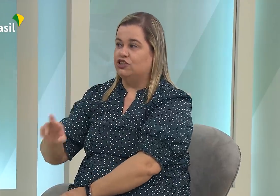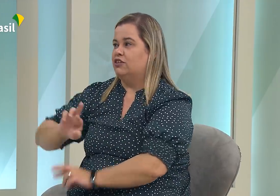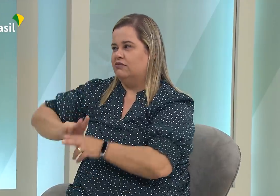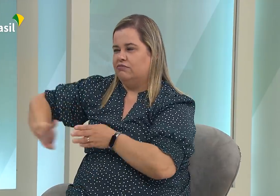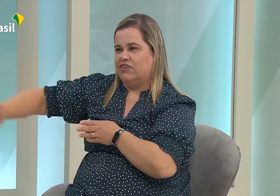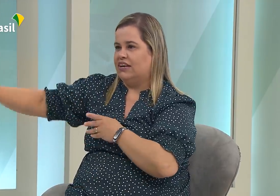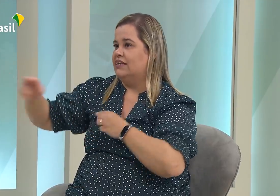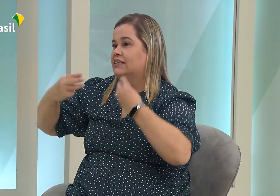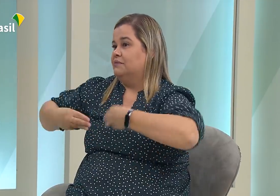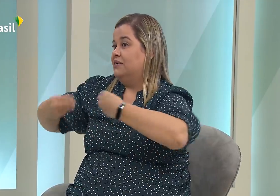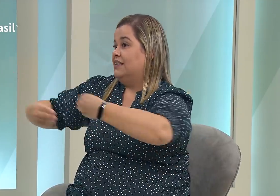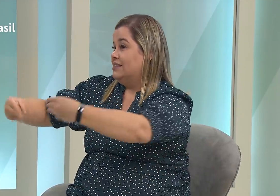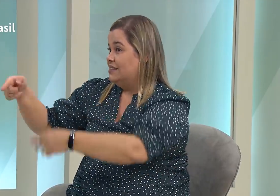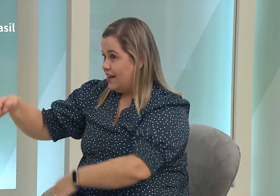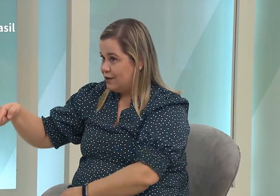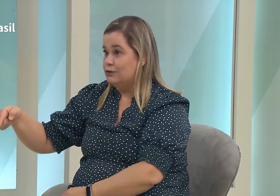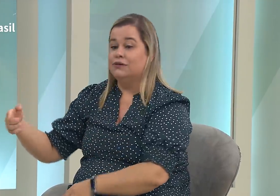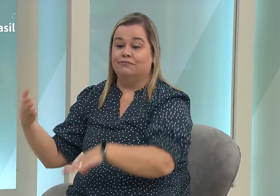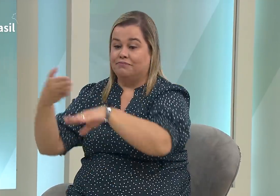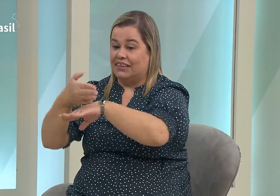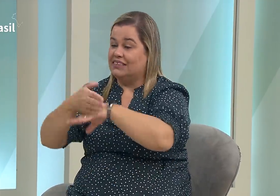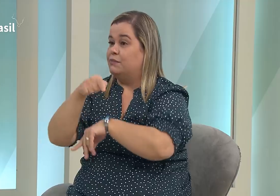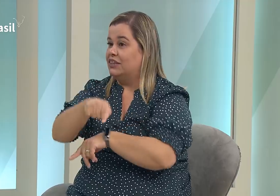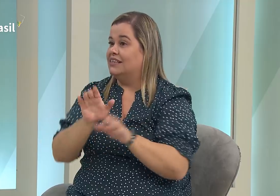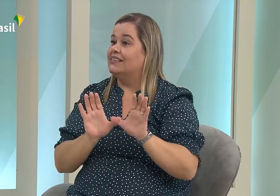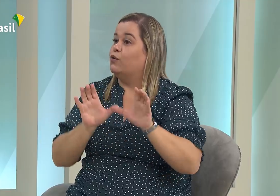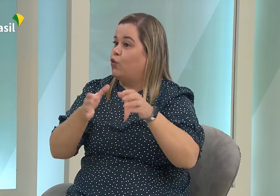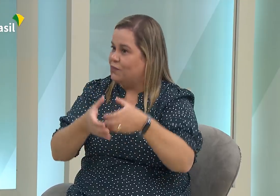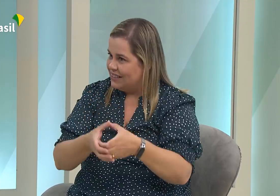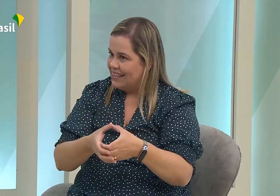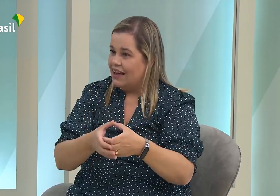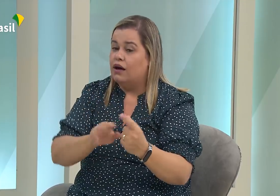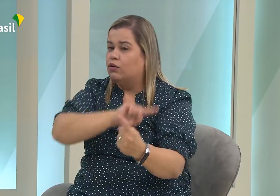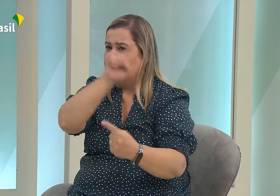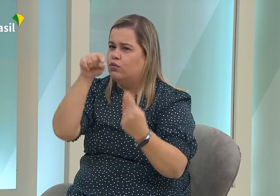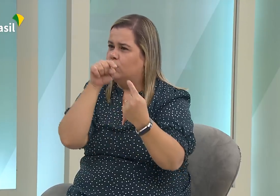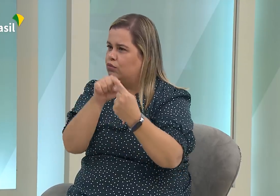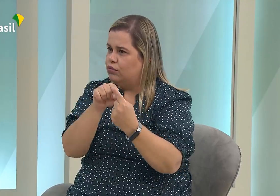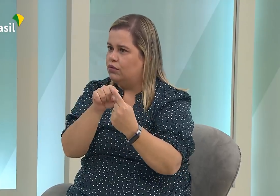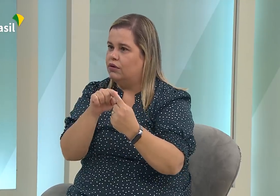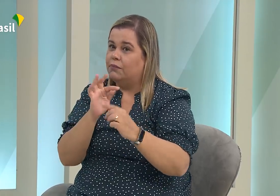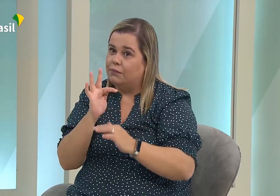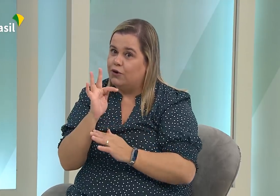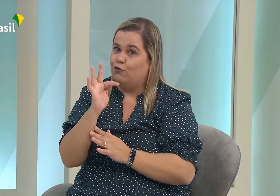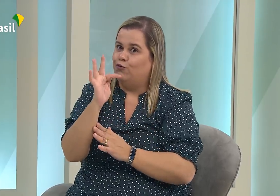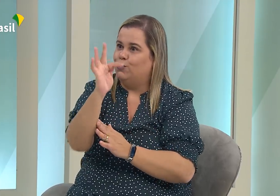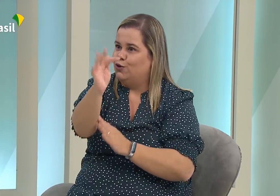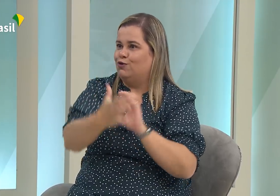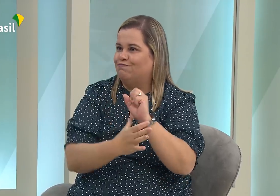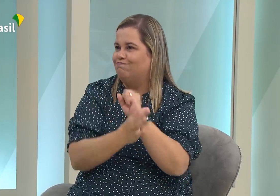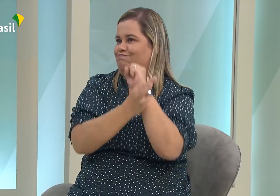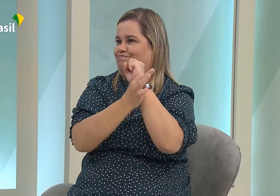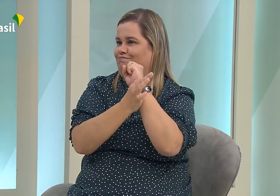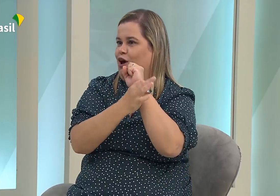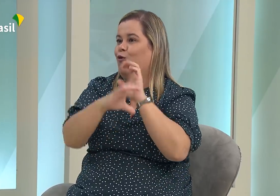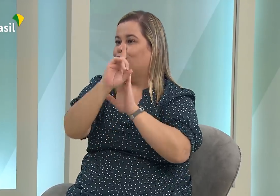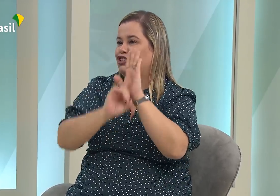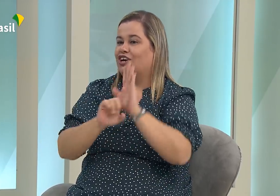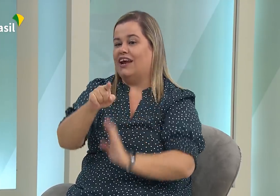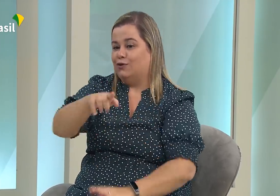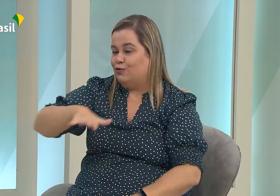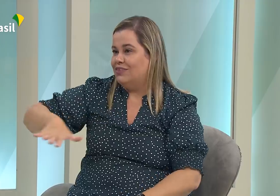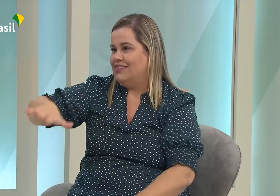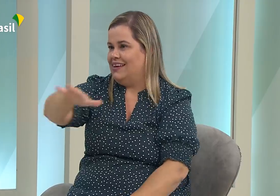eixos em que essas pessoas precisam ser assistidas também. Então, eles estão... Essa causa tem um outro ministério, mas o nosso